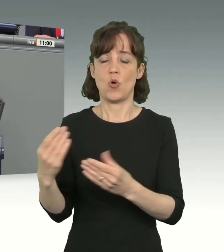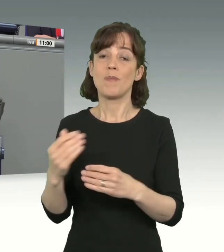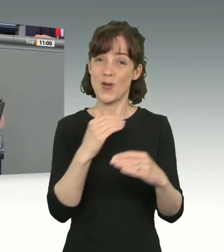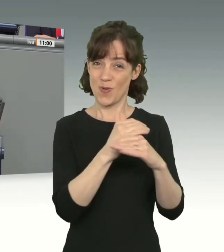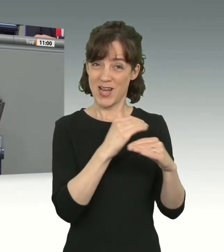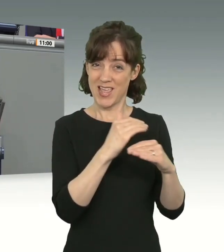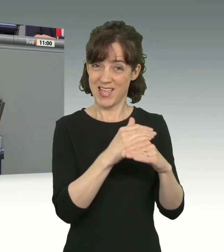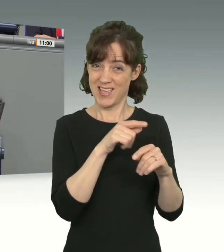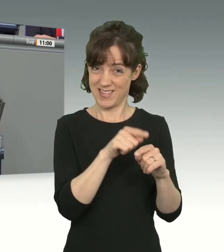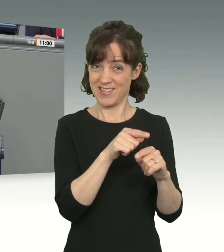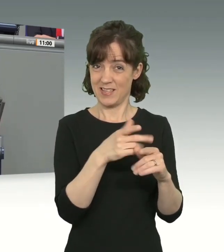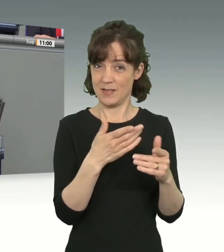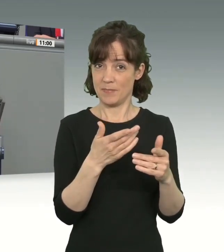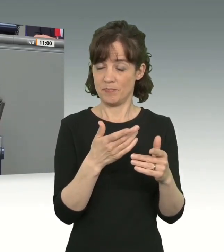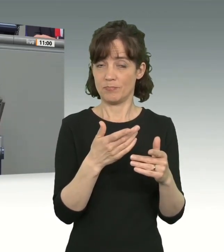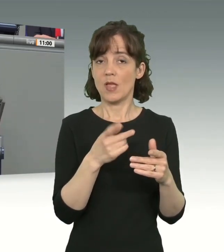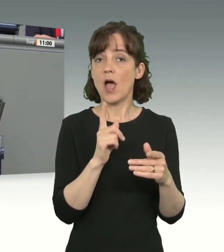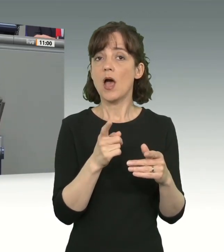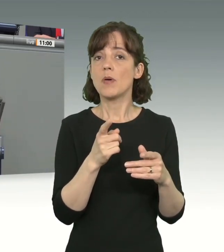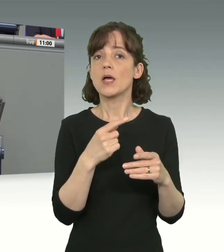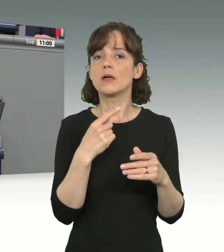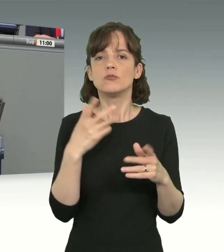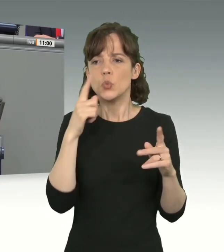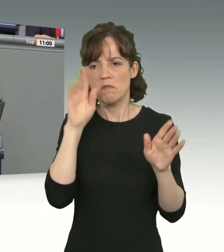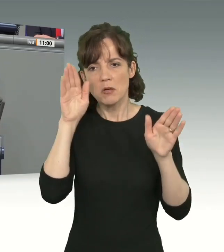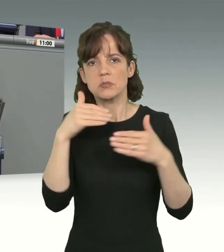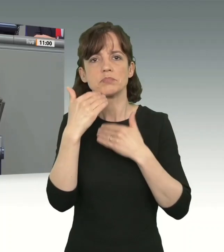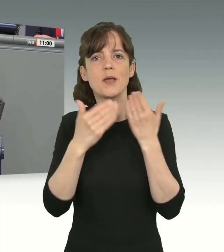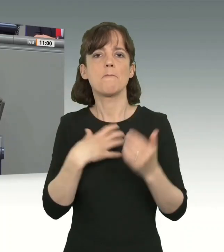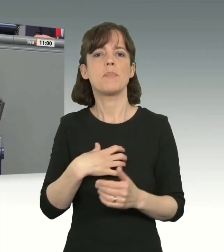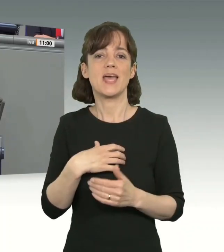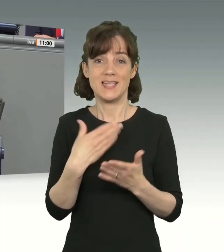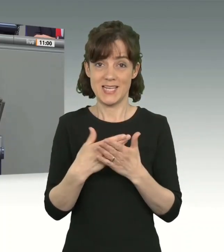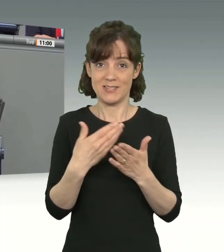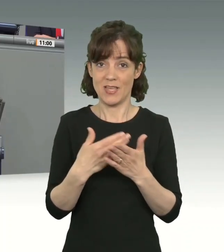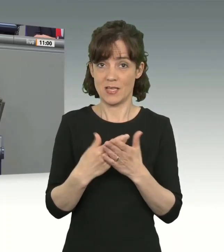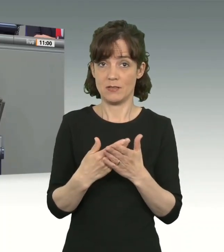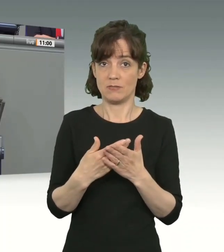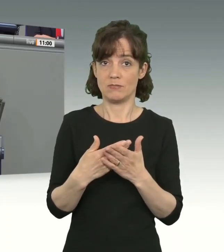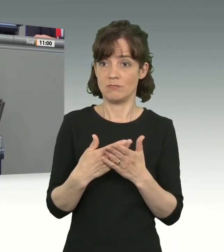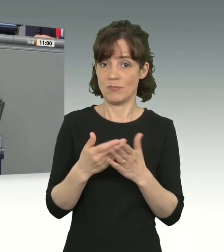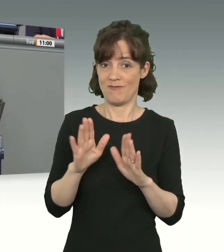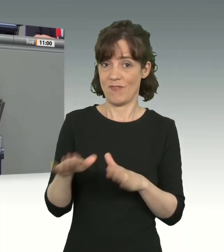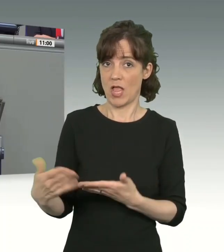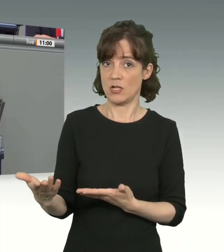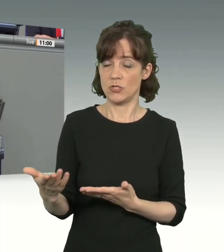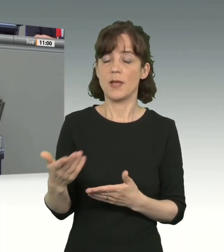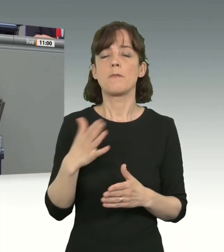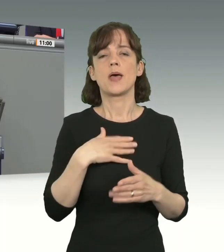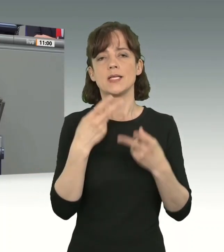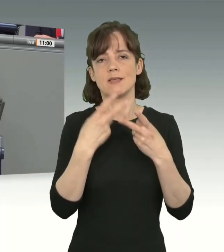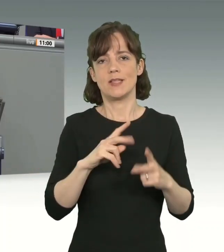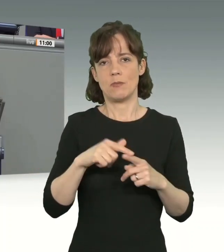hat aber von Bayern gesprochen. Deswegen war dieses falsch. Meine sehr verehrten Damen und Herren,